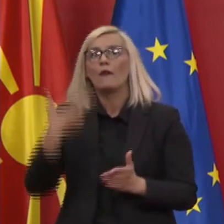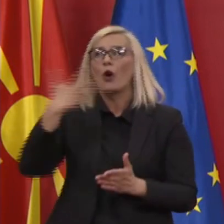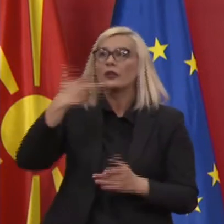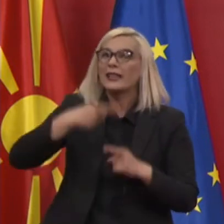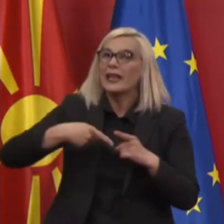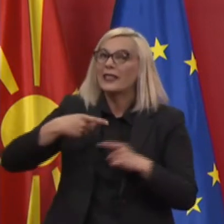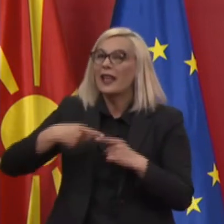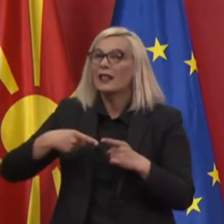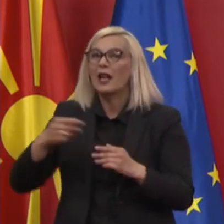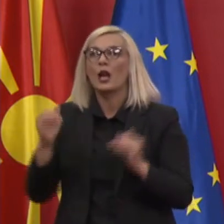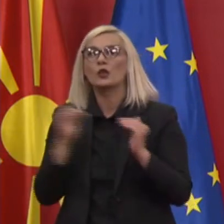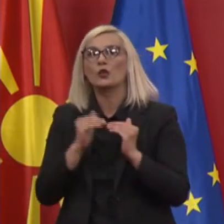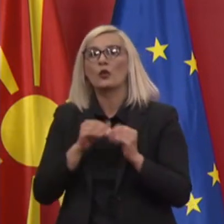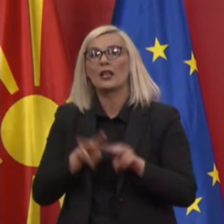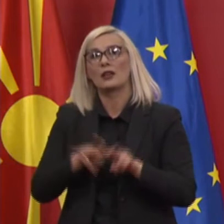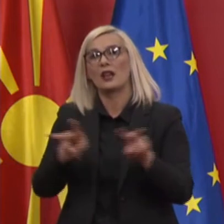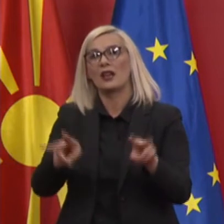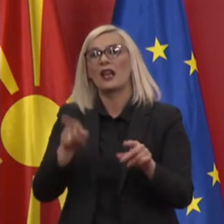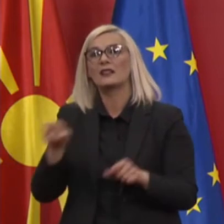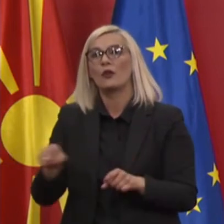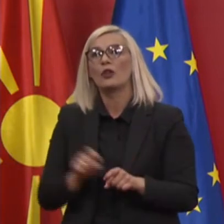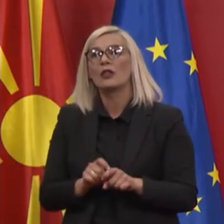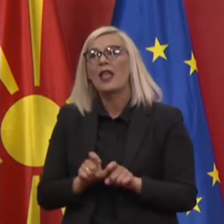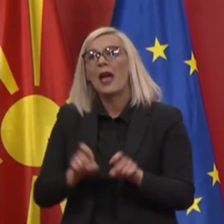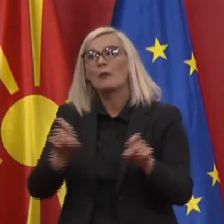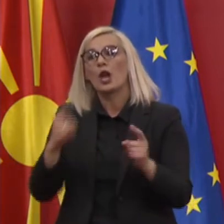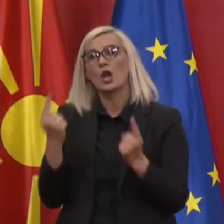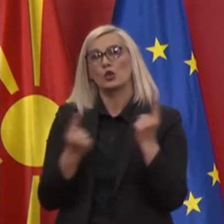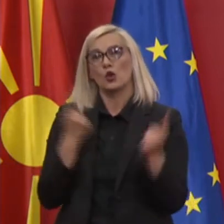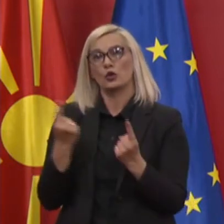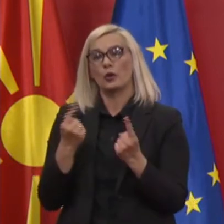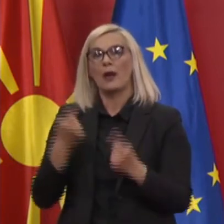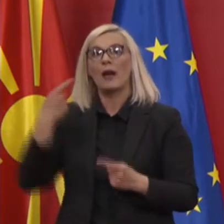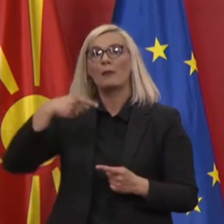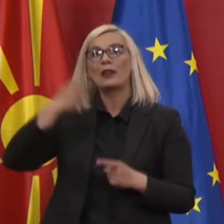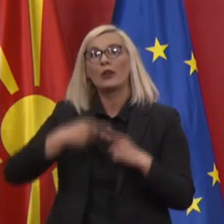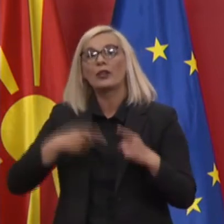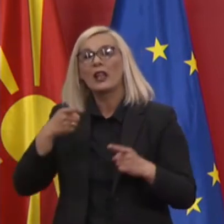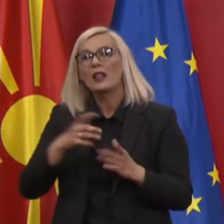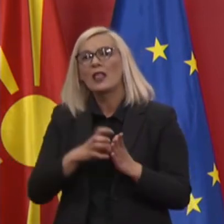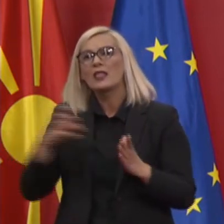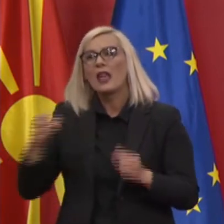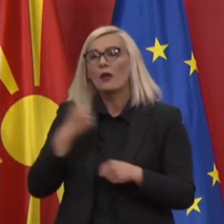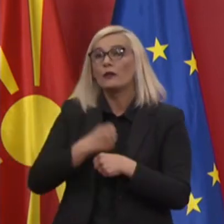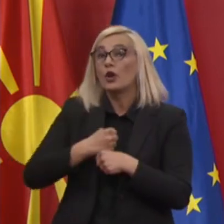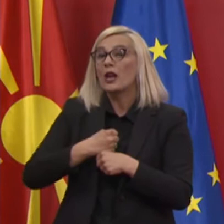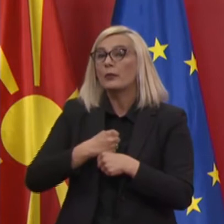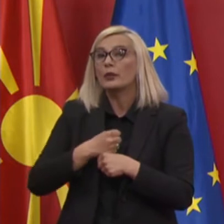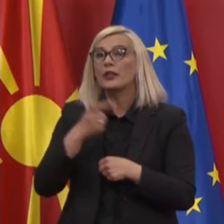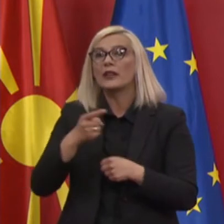согласно развојот на епидемиолошката состојба. Првата фаза е тековно функционирање на